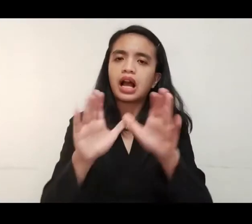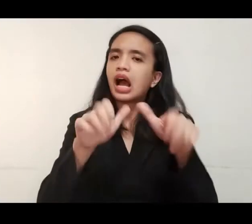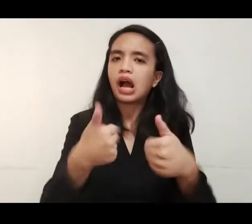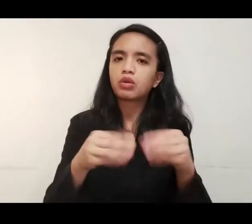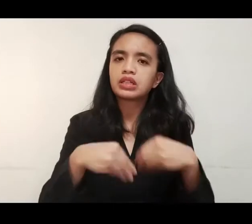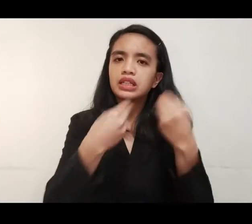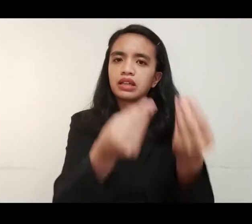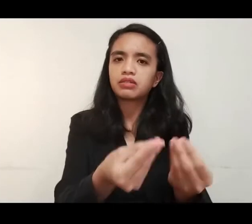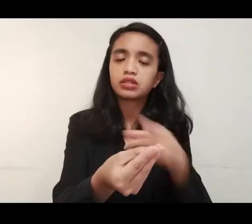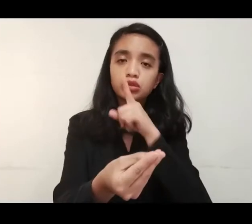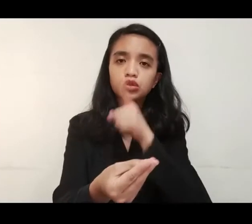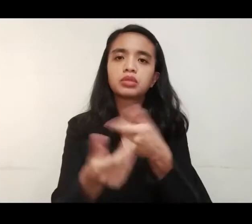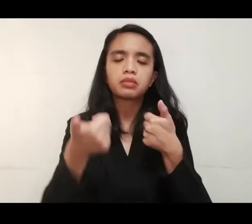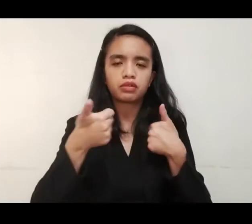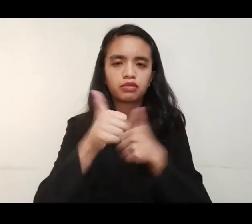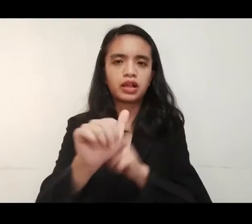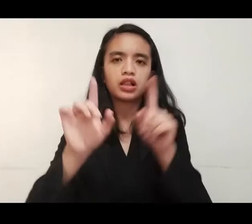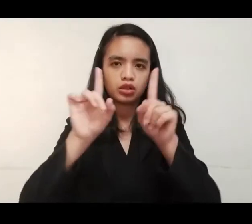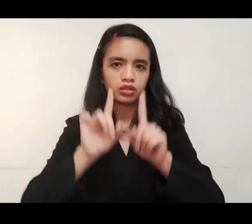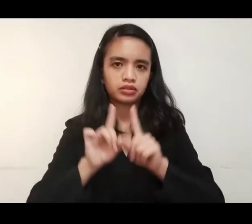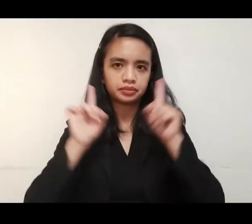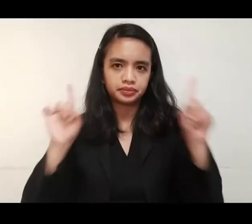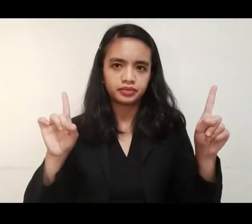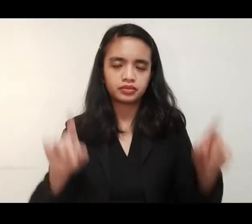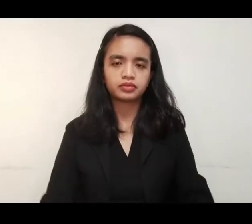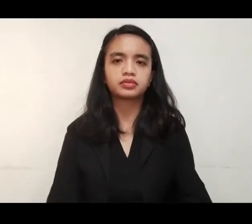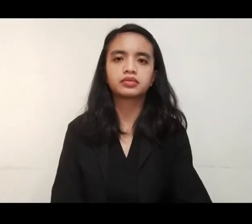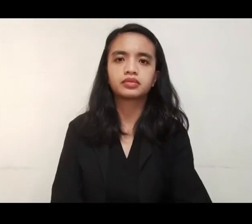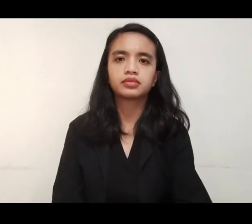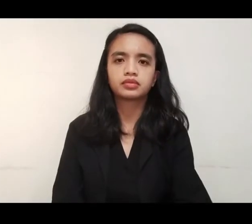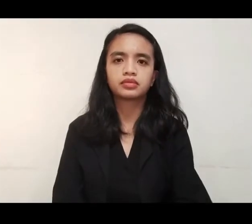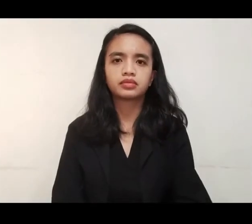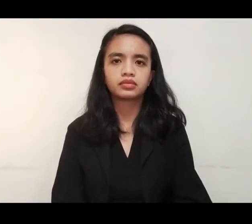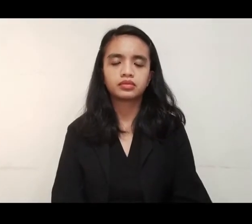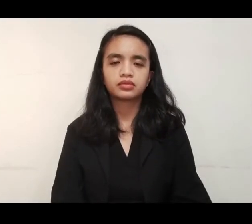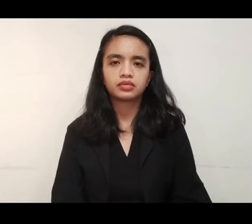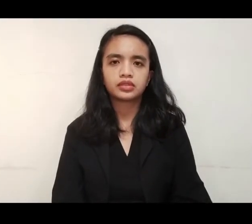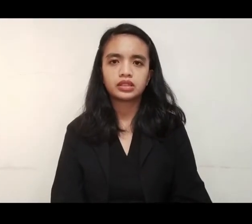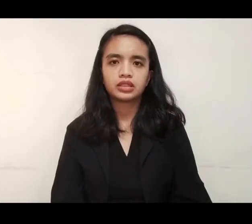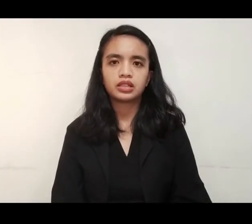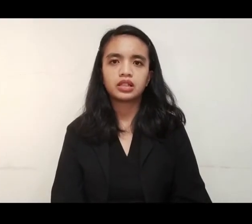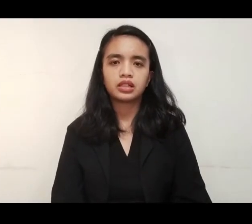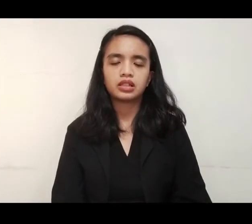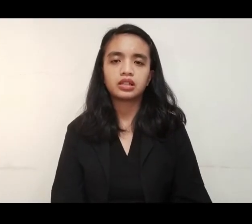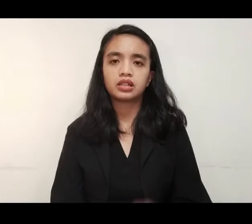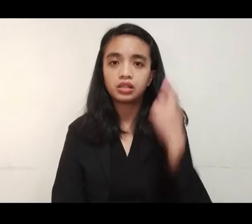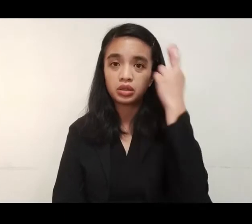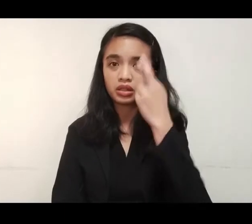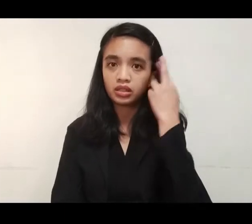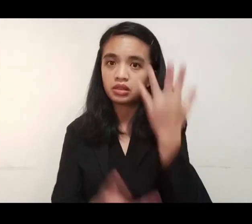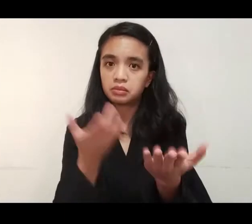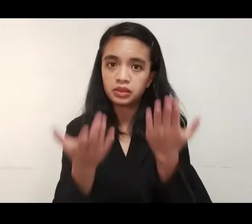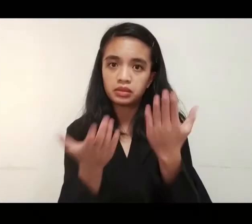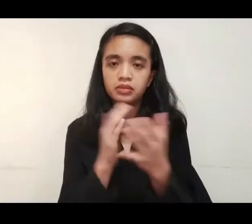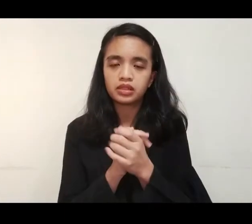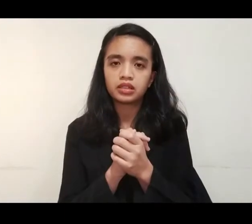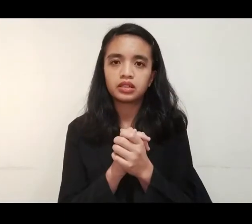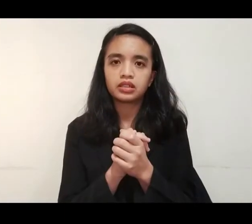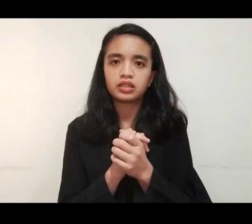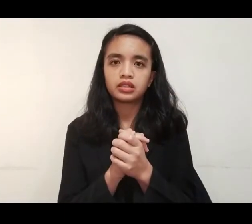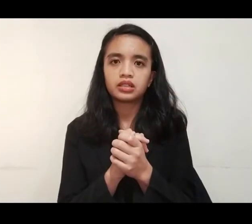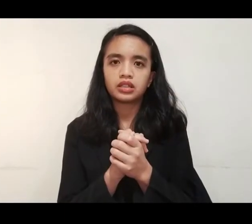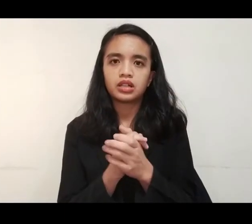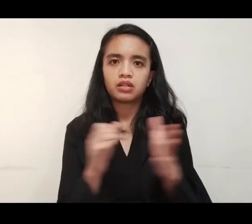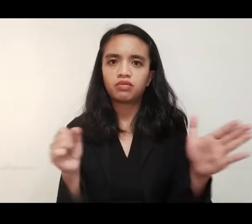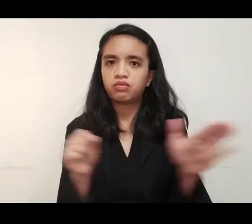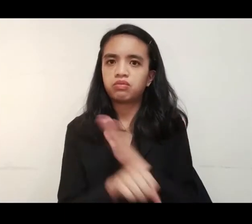LGU ang paraan ng pag-release sa pera para matiyak na masusunod pa rin ang social distancing. Maybe yung dahilan na isa